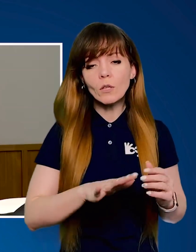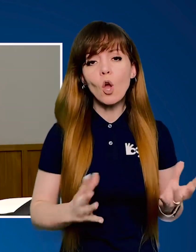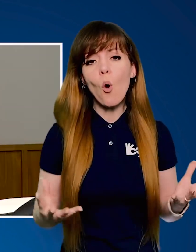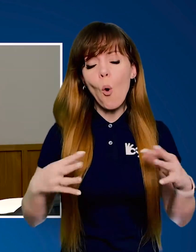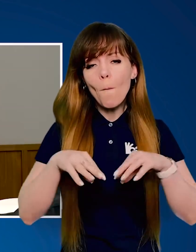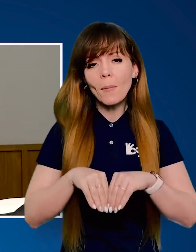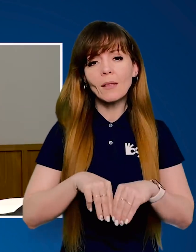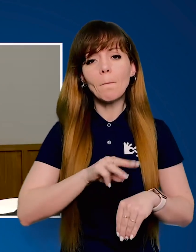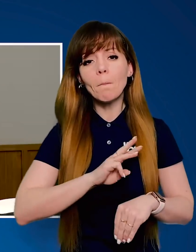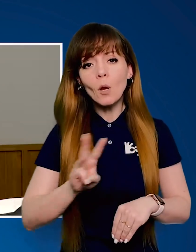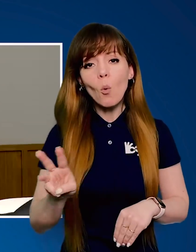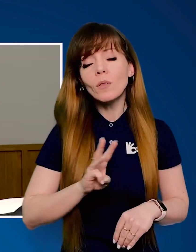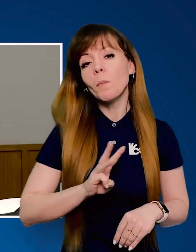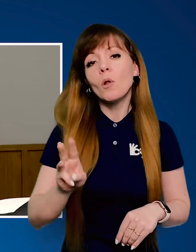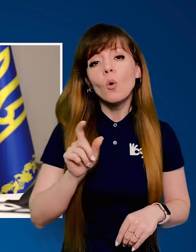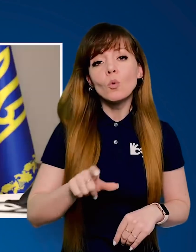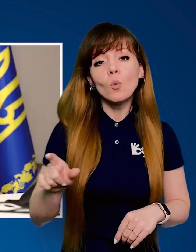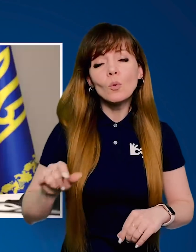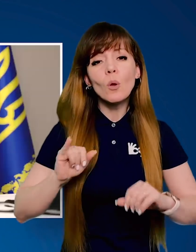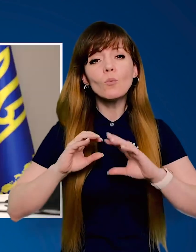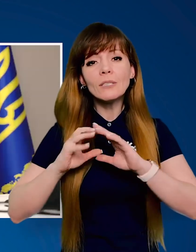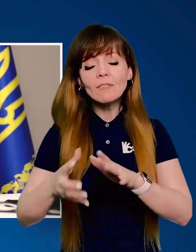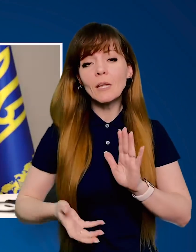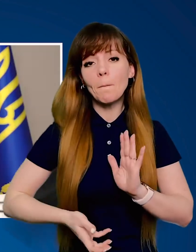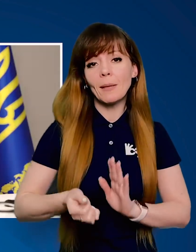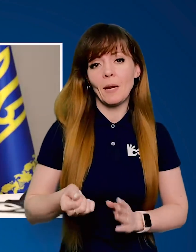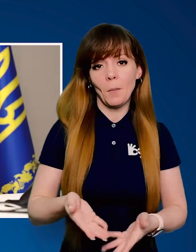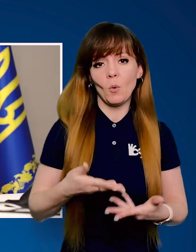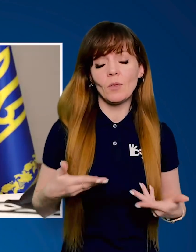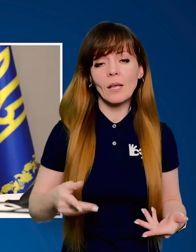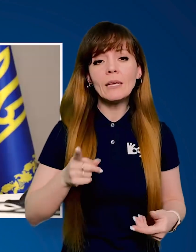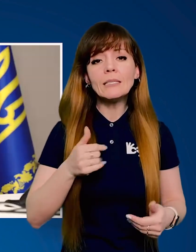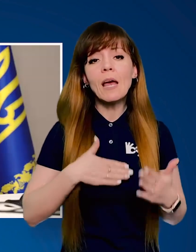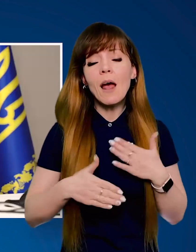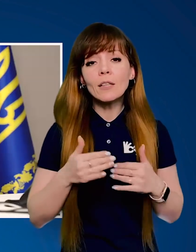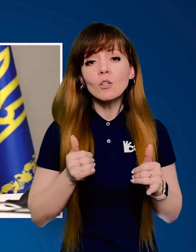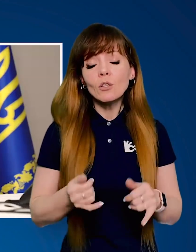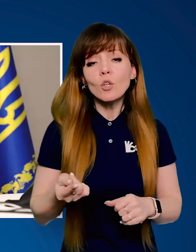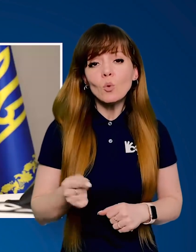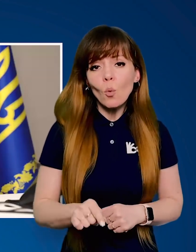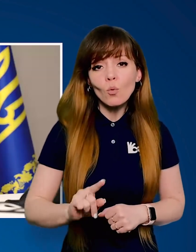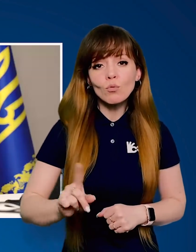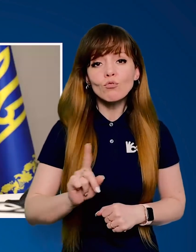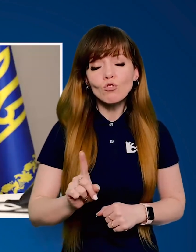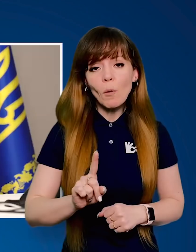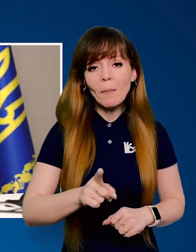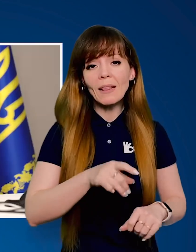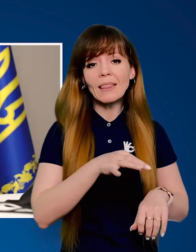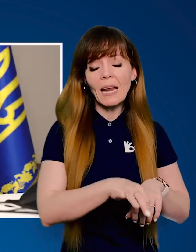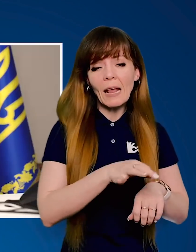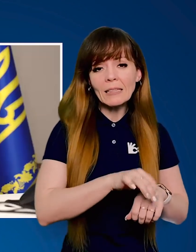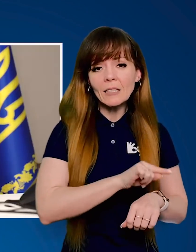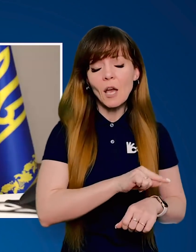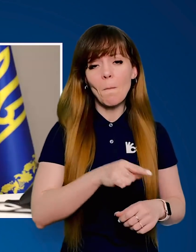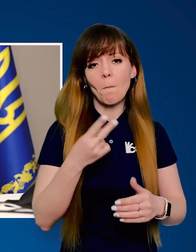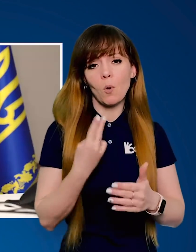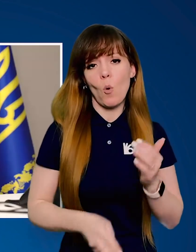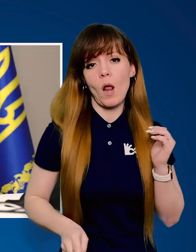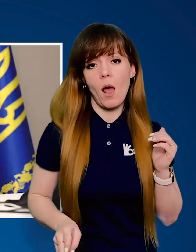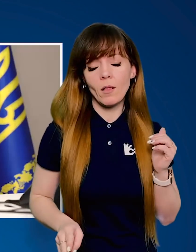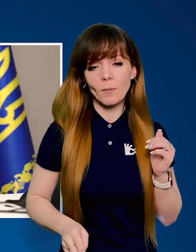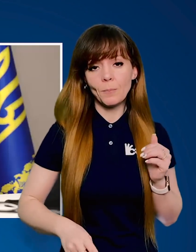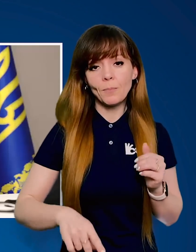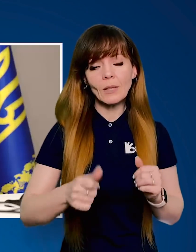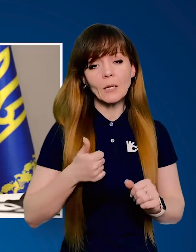об'єднаний. Мільйони-мільйони людей у світі підтримують нас заради того, щоб тиранія програла.